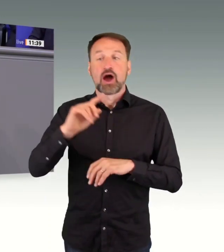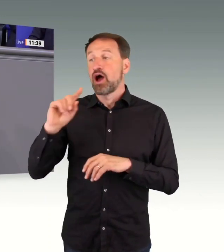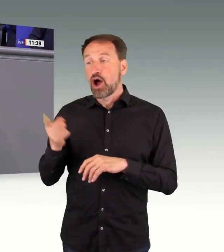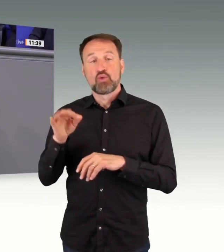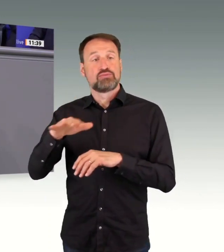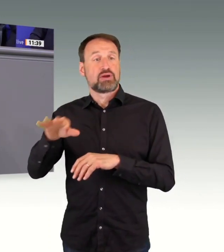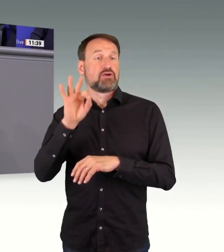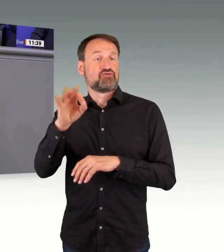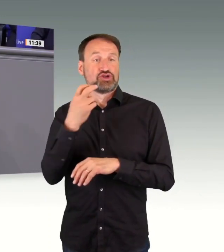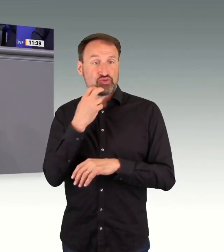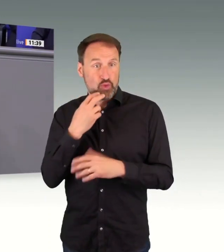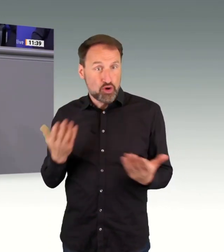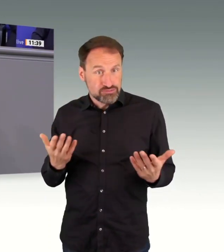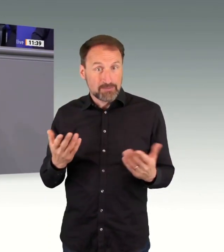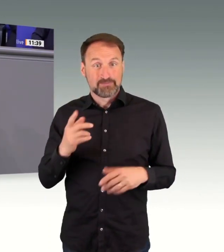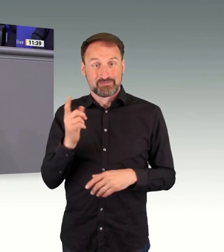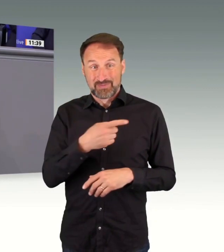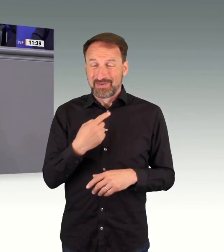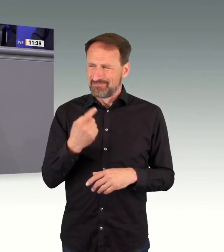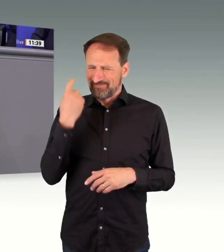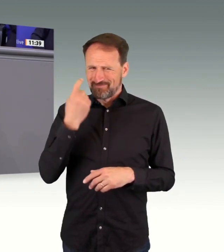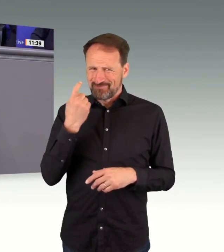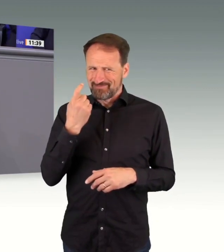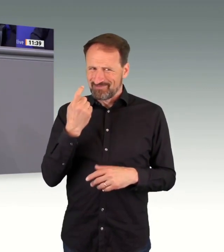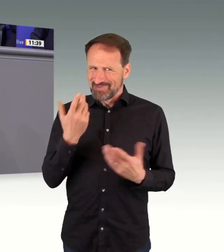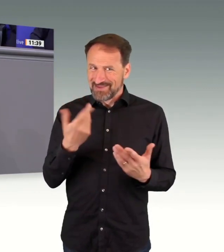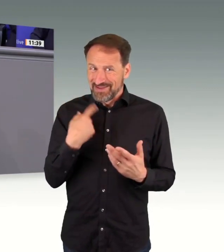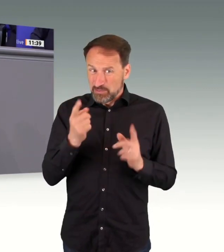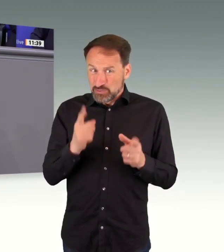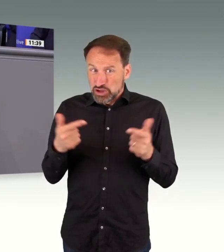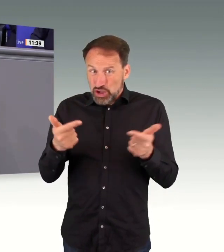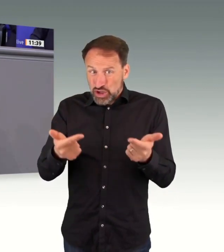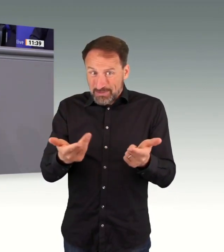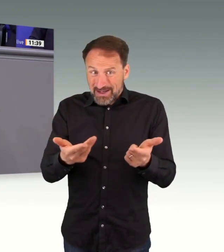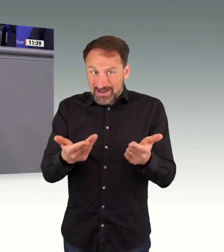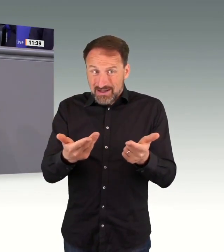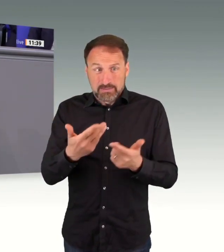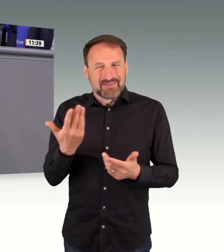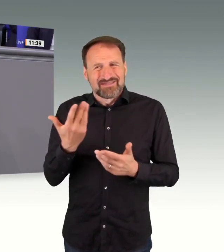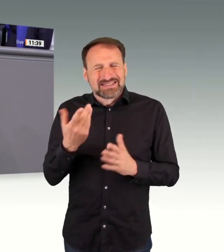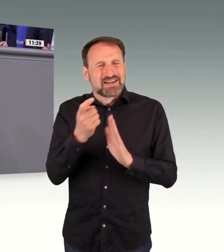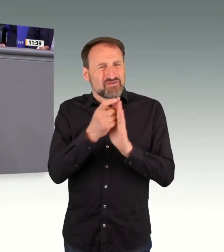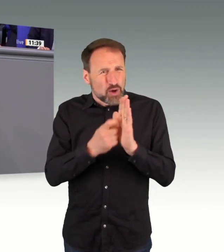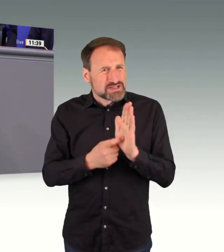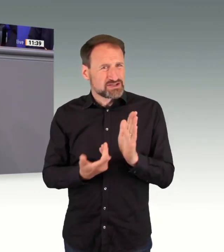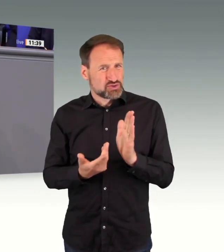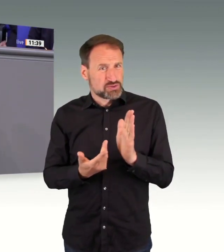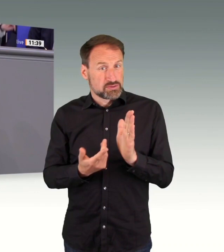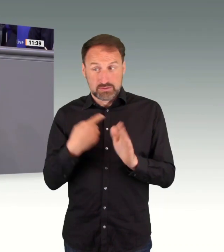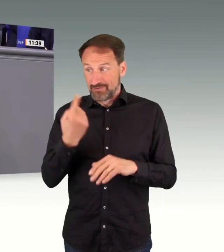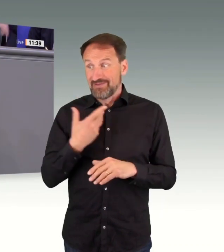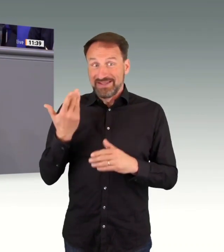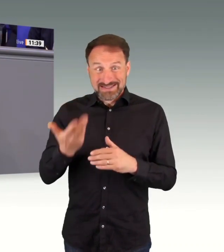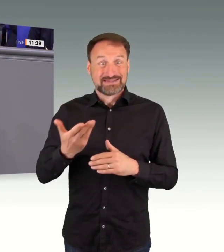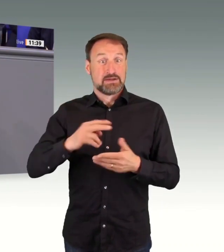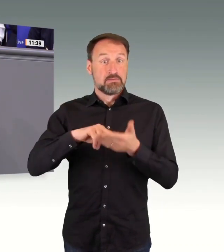Planungs- und Genehmigungsverfahren zu beschleunigen, dann können wir uns all diese Projekte an den Hut stecken. Das wird nicht hinhauen. Und deswegen